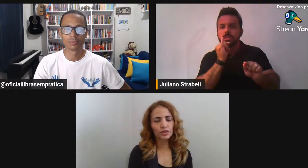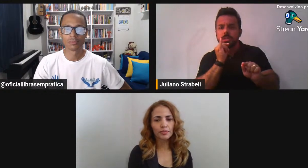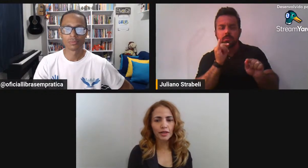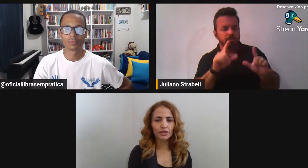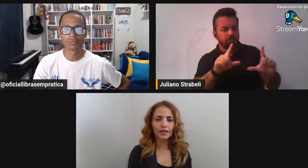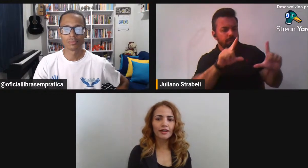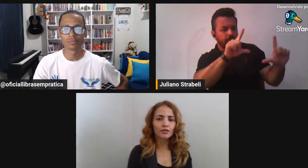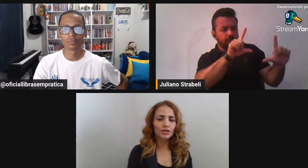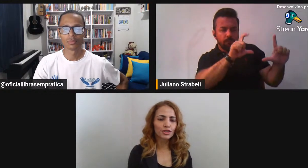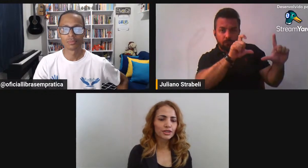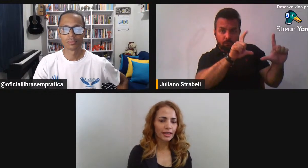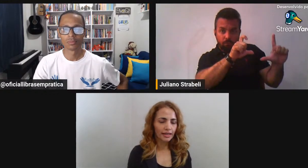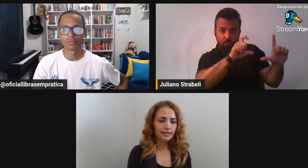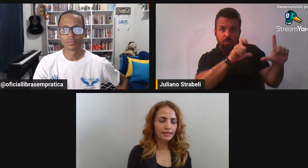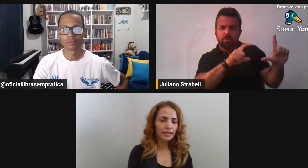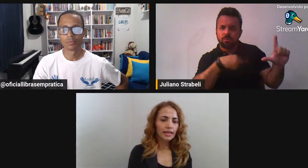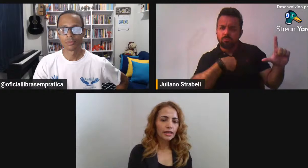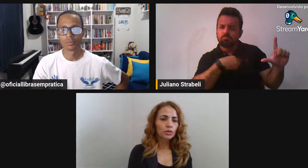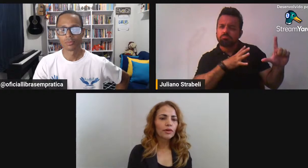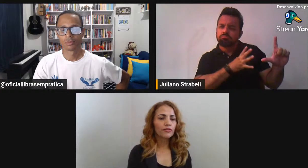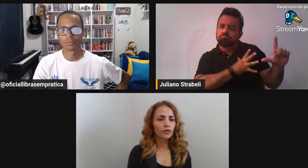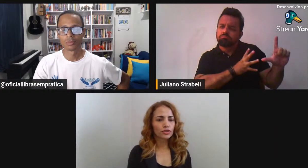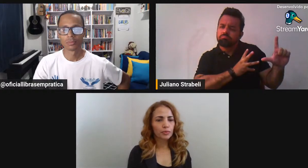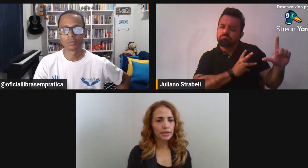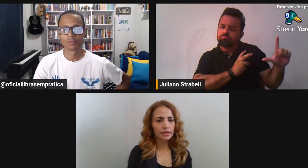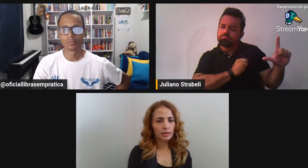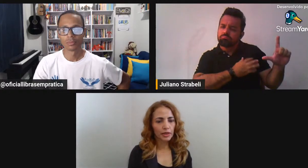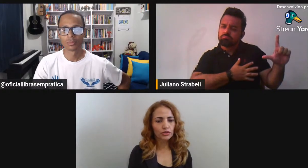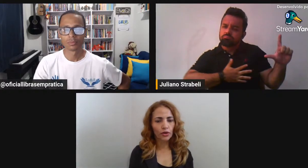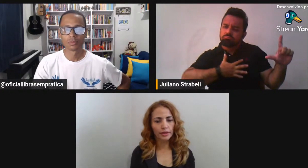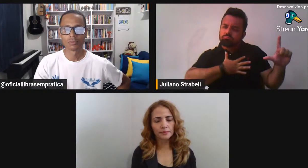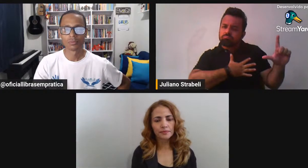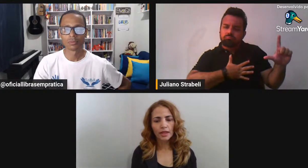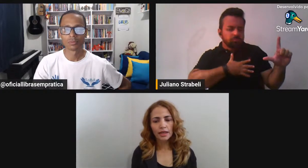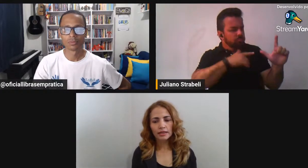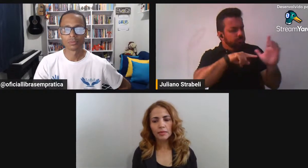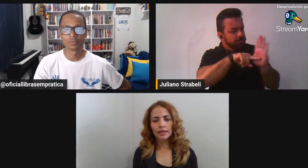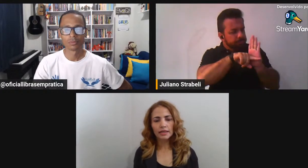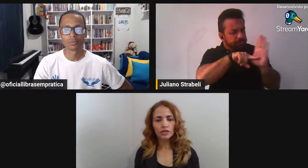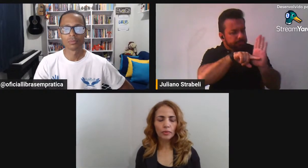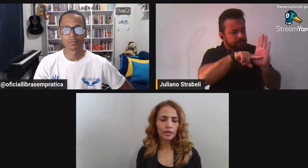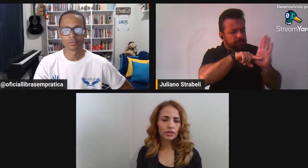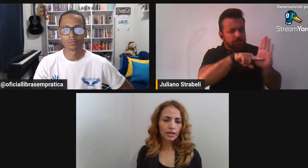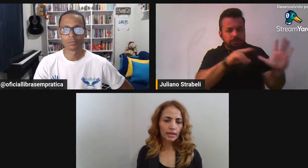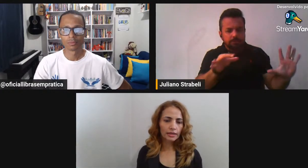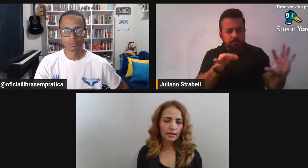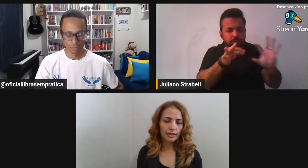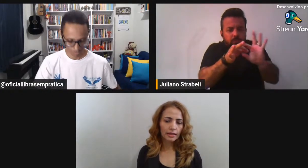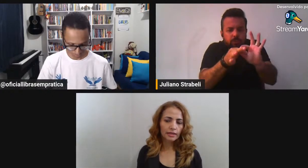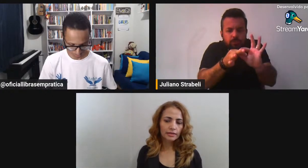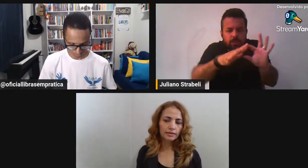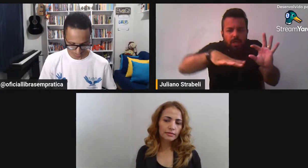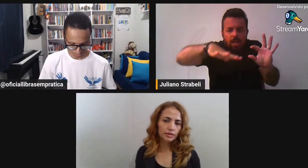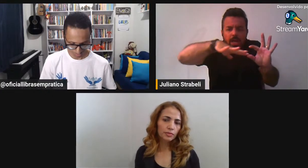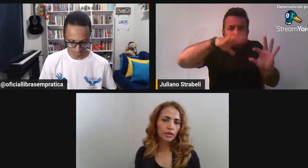paixão De interesse Numa fonte de pesquisa Para a história E trabalhei isso A partir da